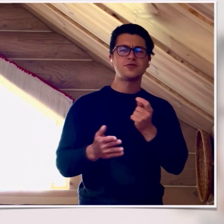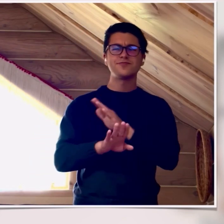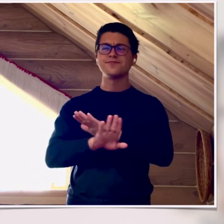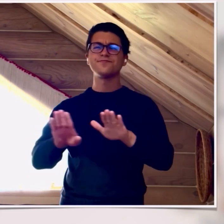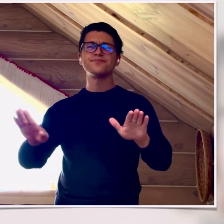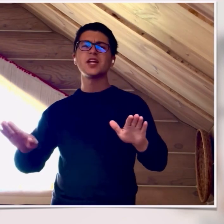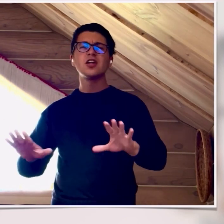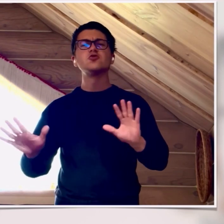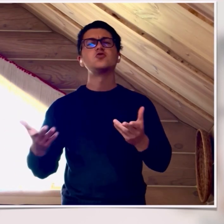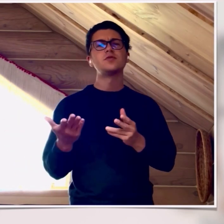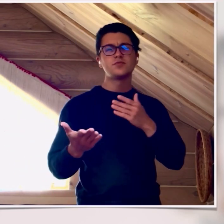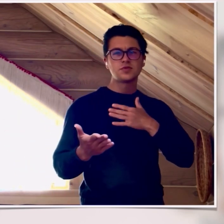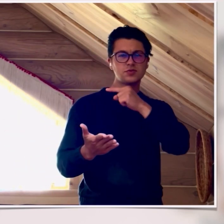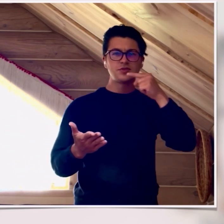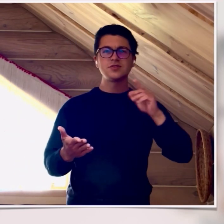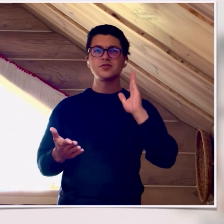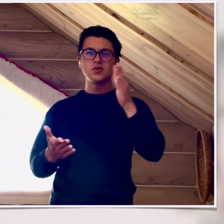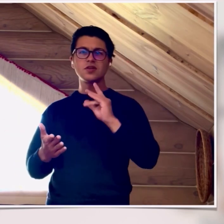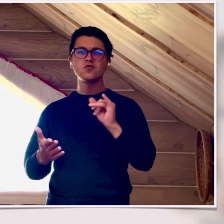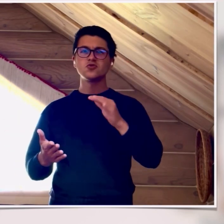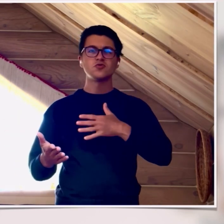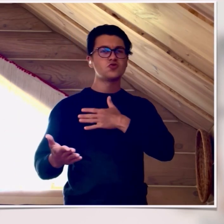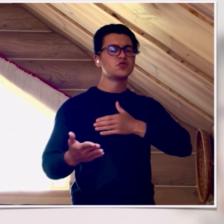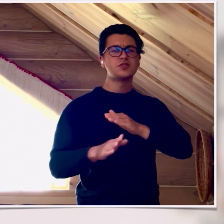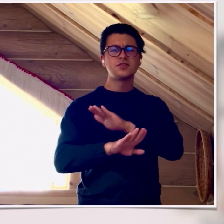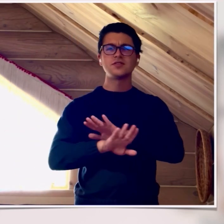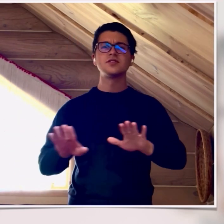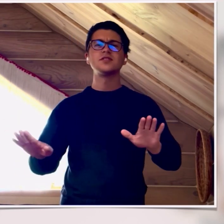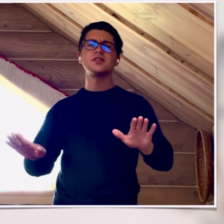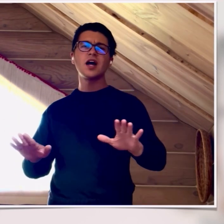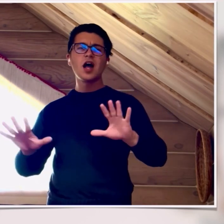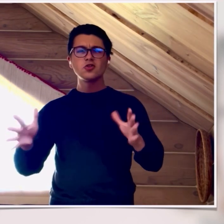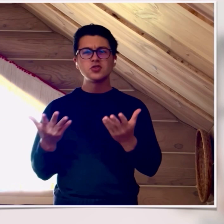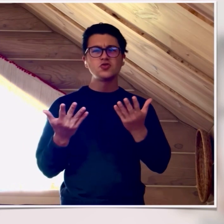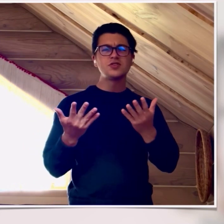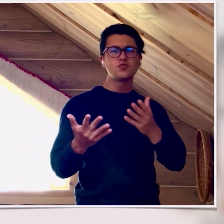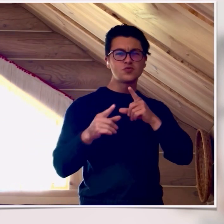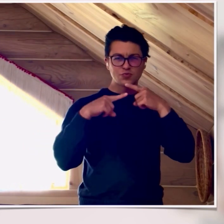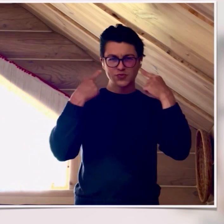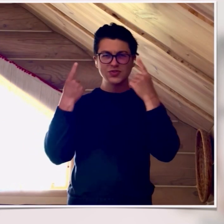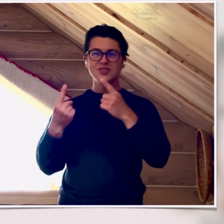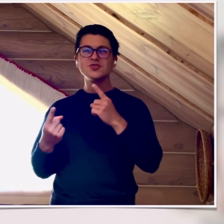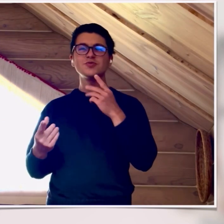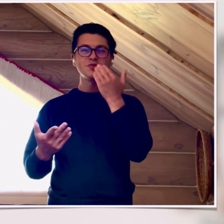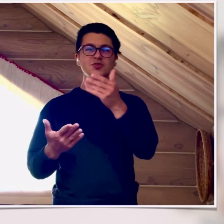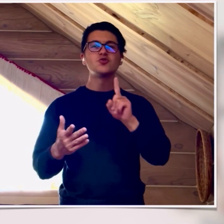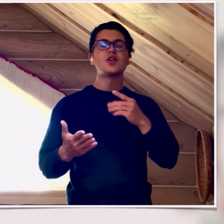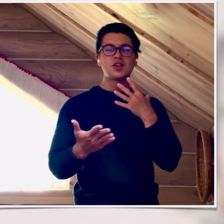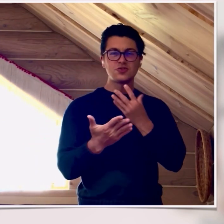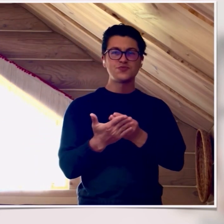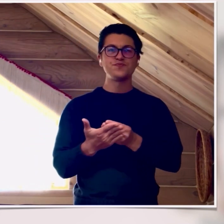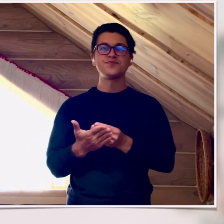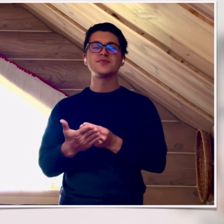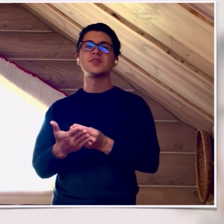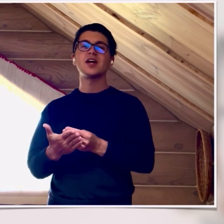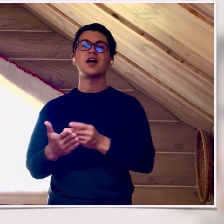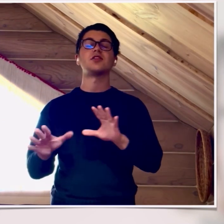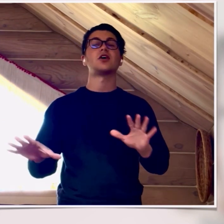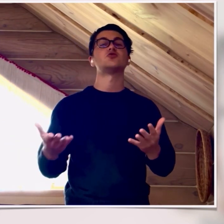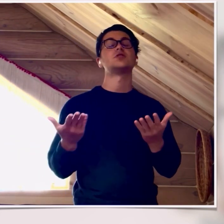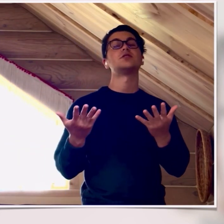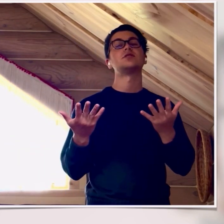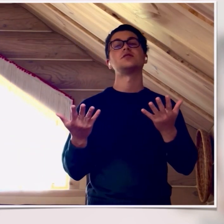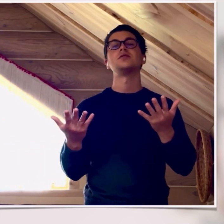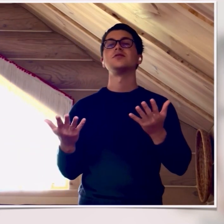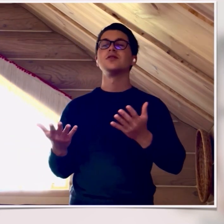уже не частично Однажды мои минусы станут для кого-то уже не критичны Однажды я улыбнусь, когда спросят, ну что там на личном